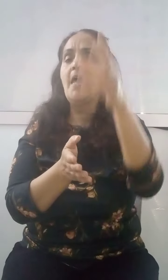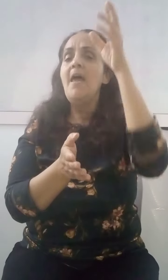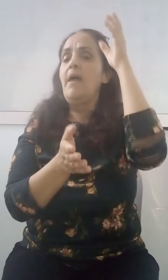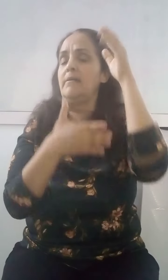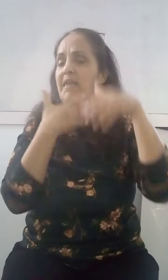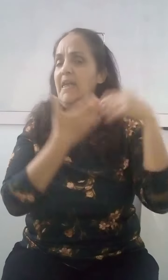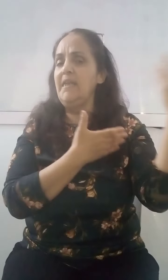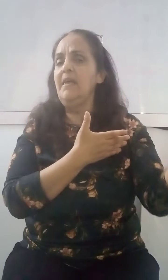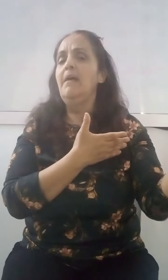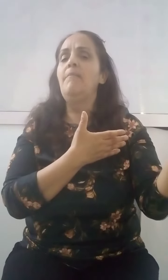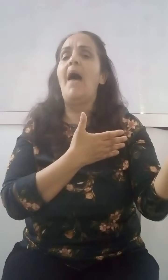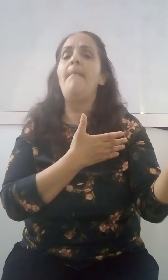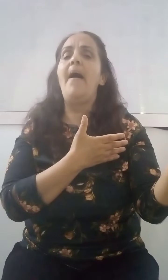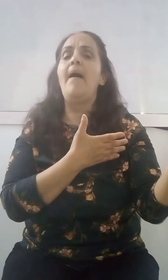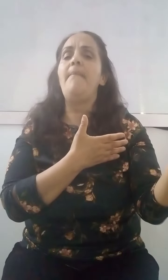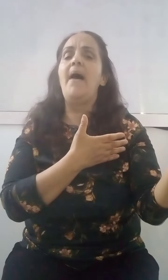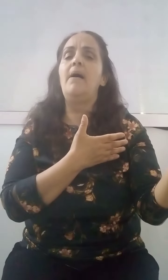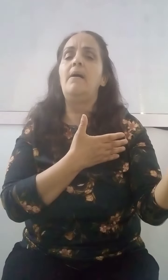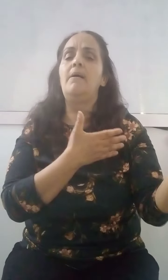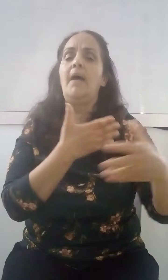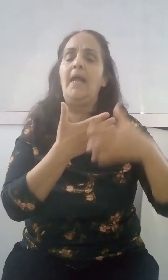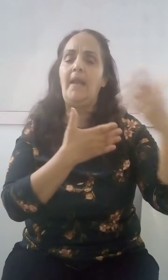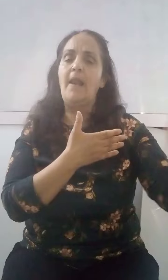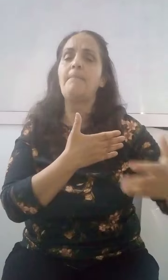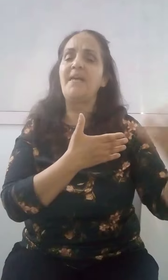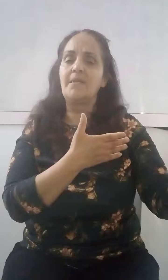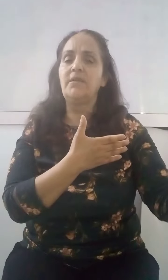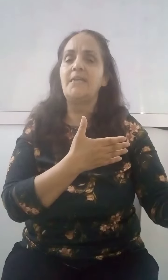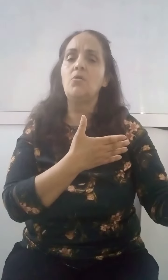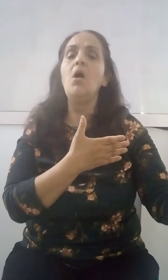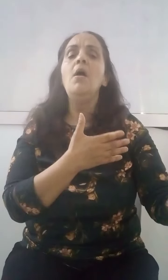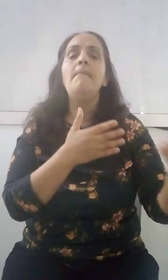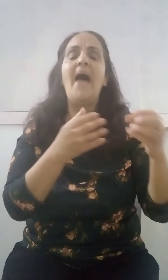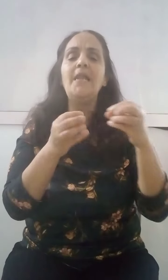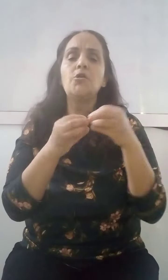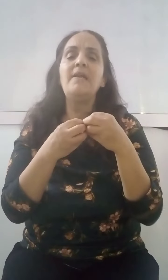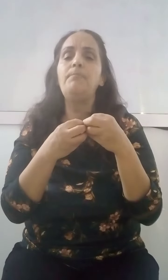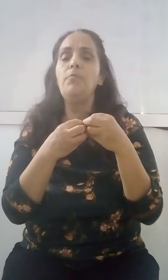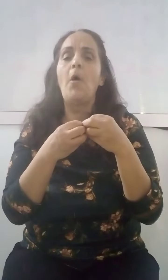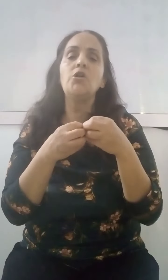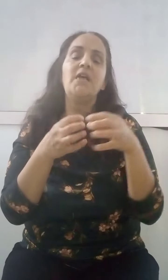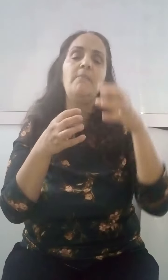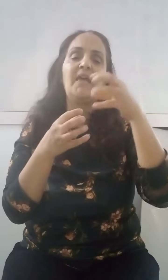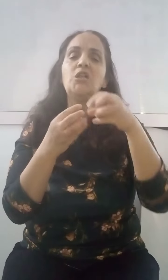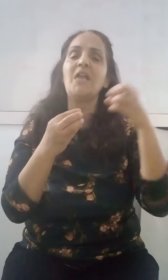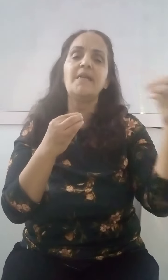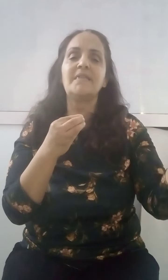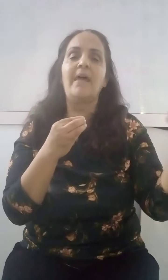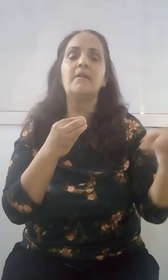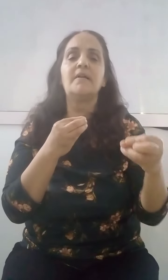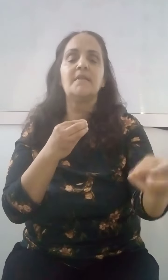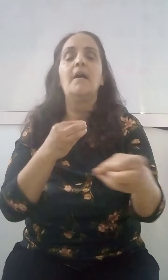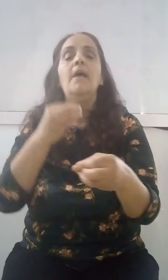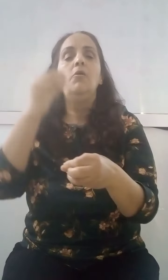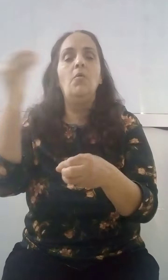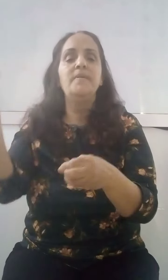خاطائ بالنزين وين عن